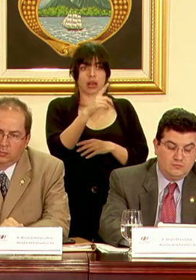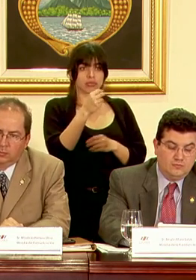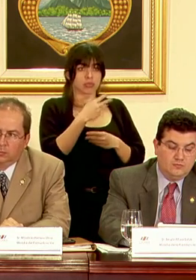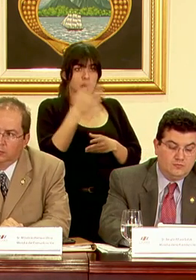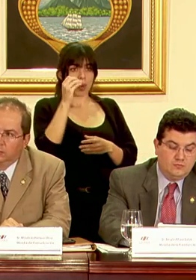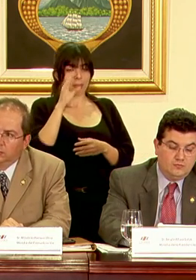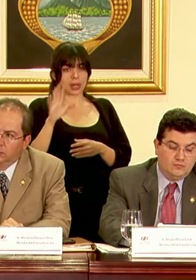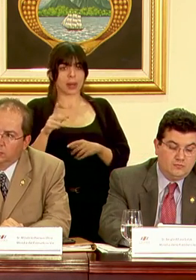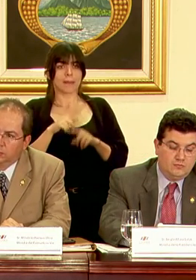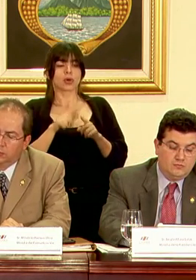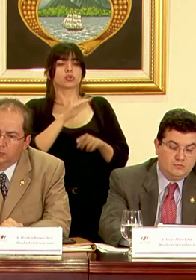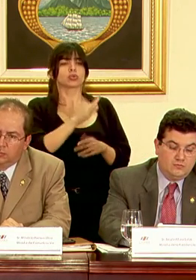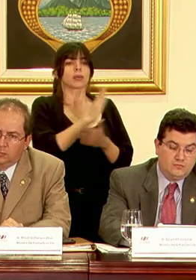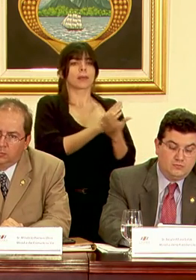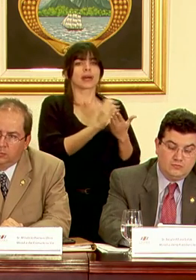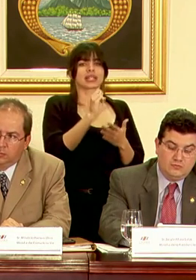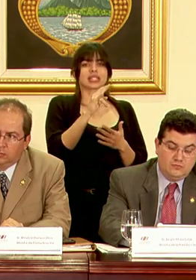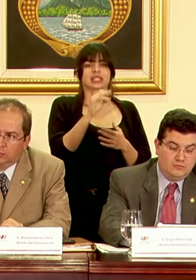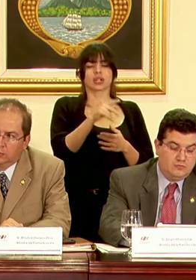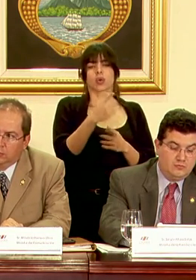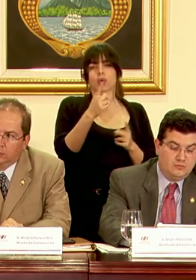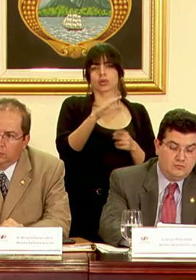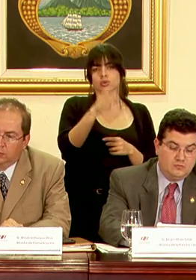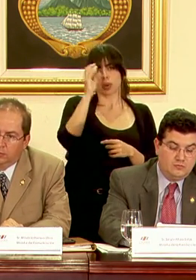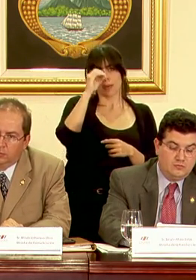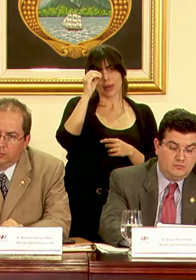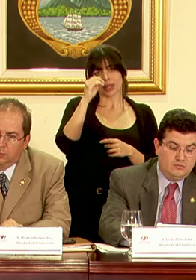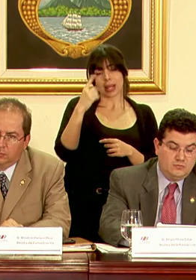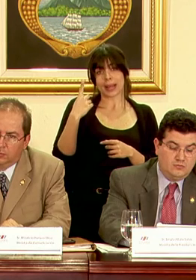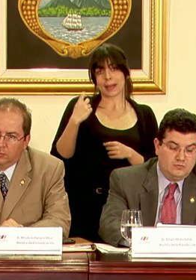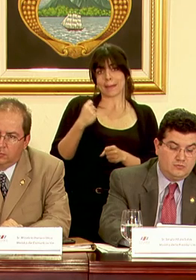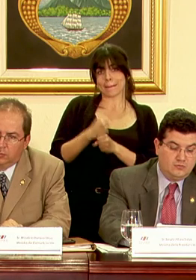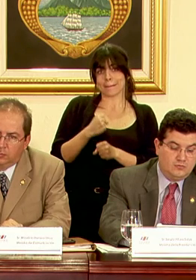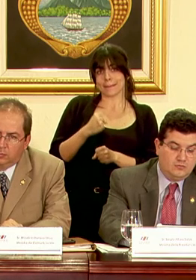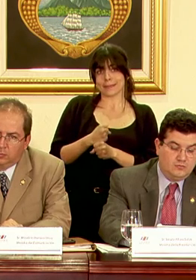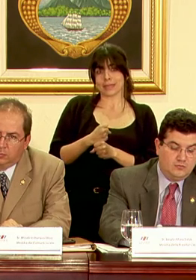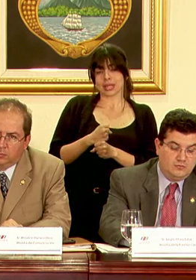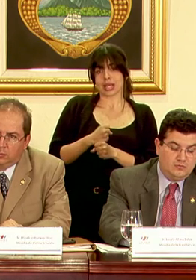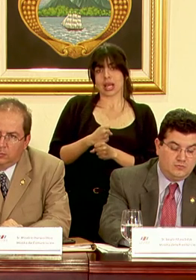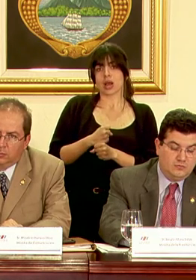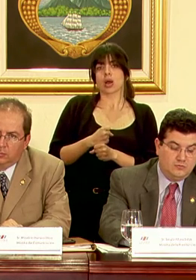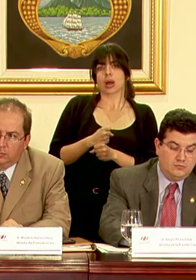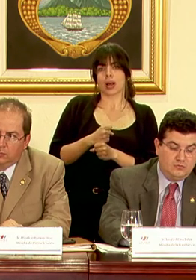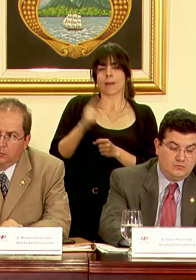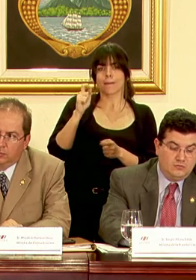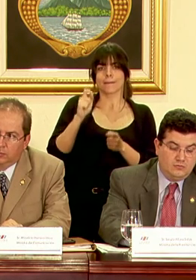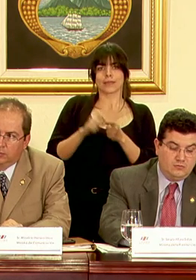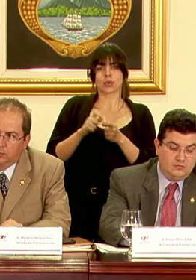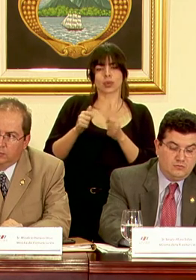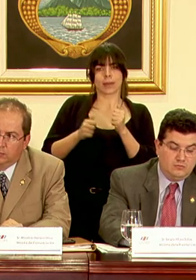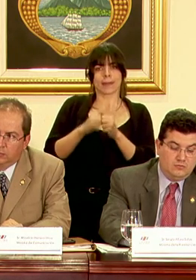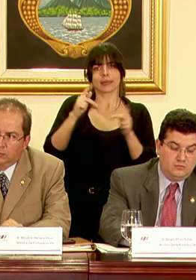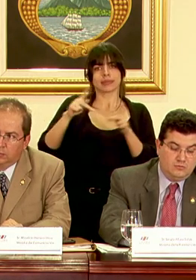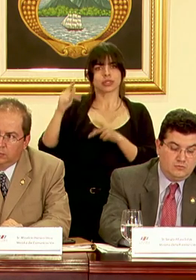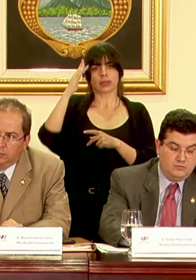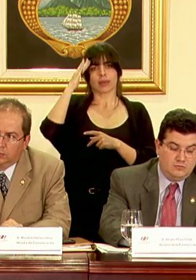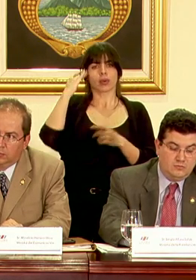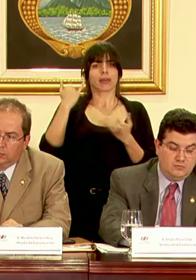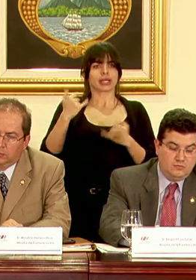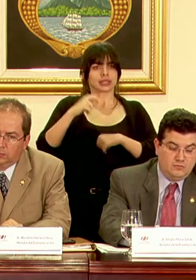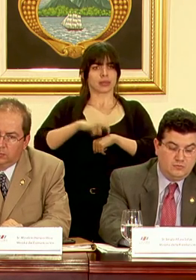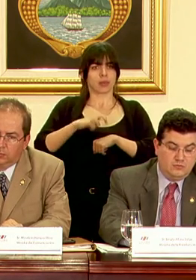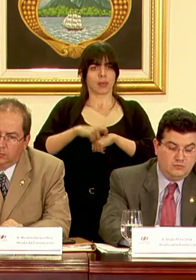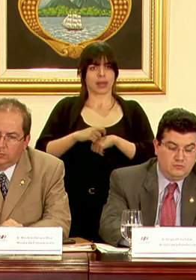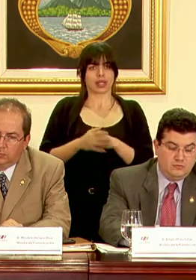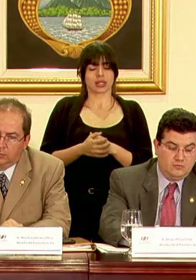pero quisiera saber de su parte qué opinión le merece que sea el desempleo como un denominador de la preocupación de la gente en ese momento tanto Sid